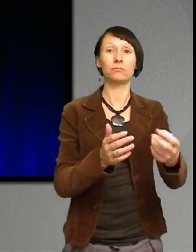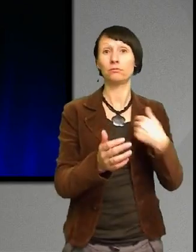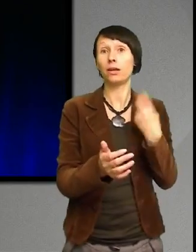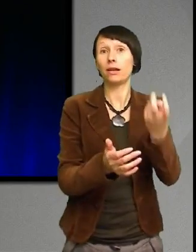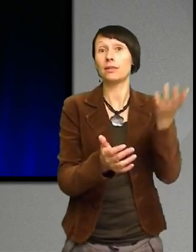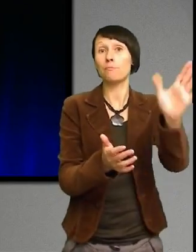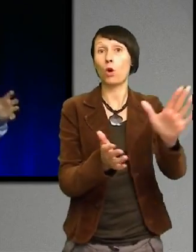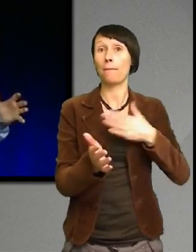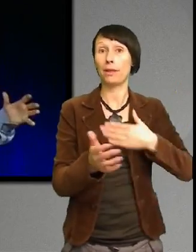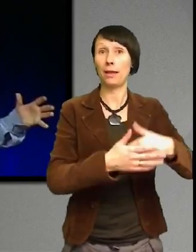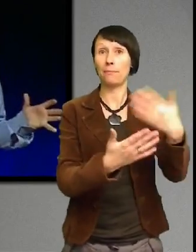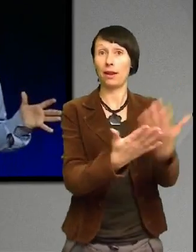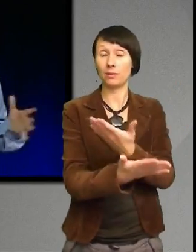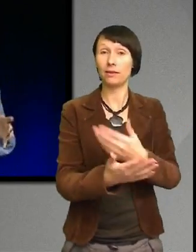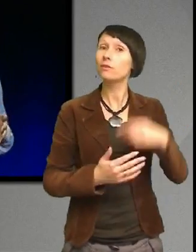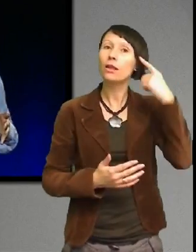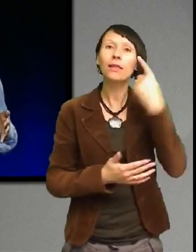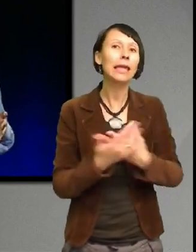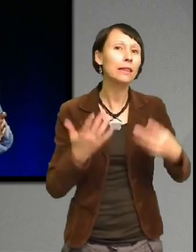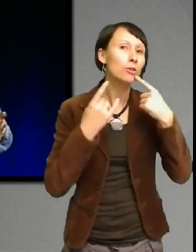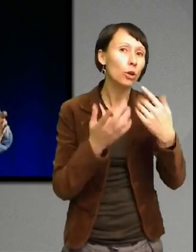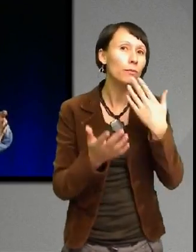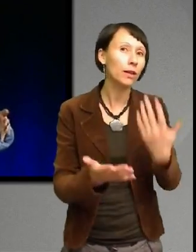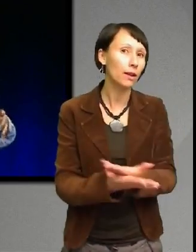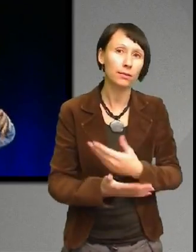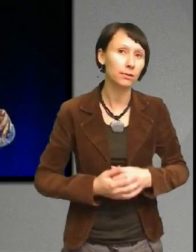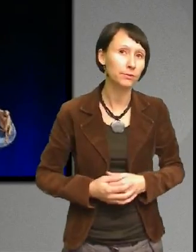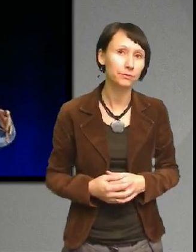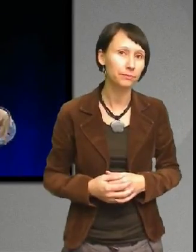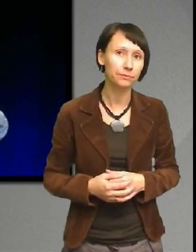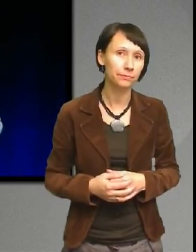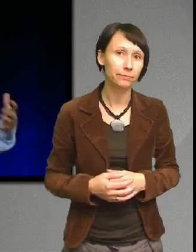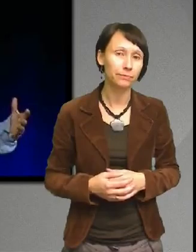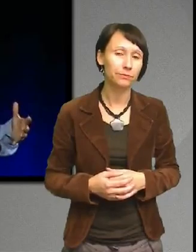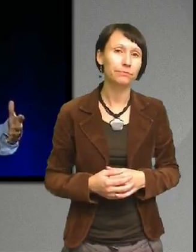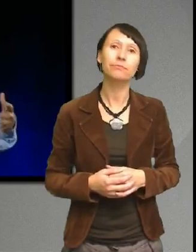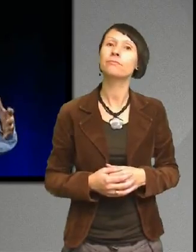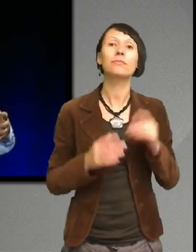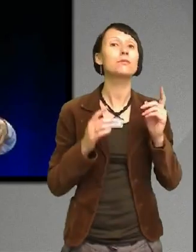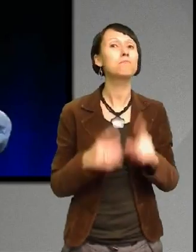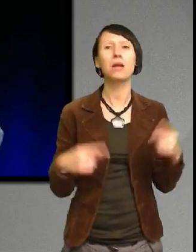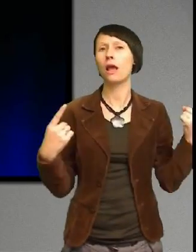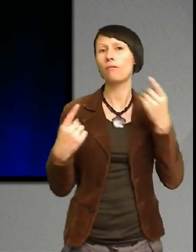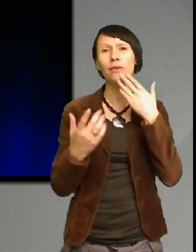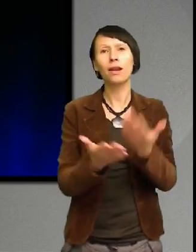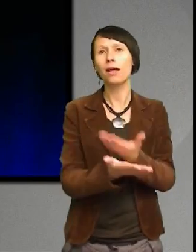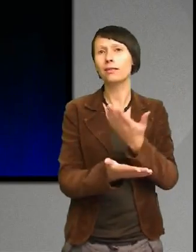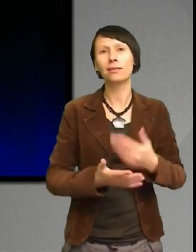Jag tänker inte nämna vilket land det är idag. Eftersom det spelar ingen roll för detta som jag, denna resan,